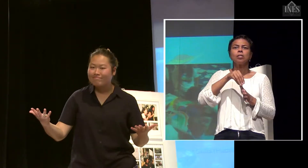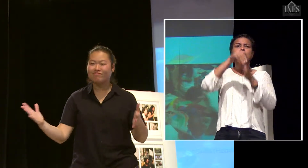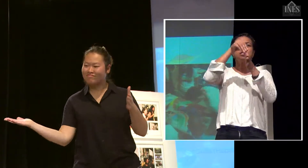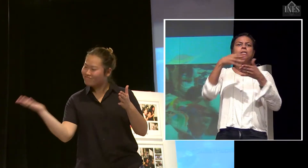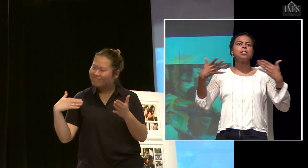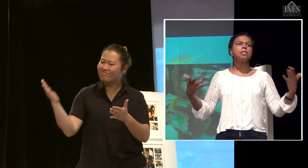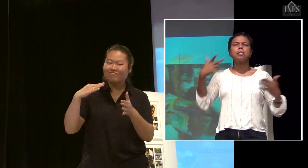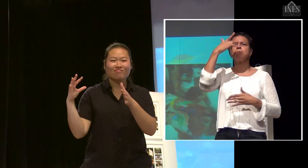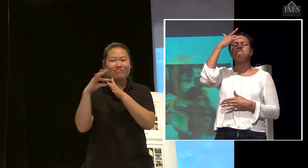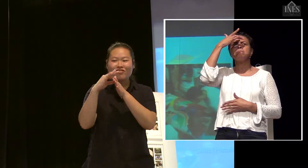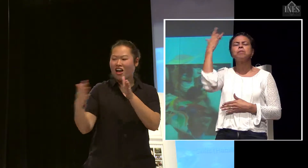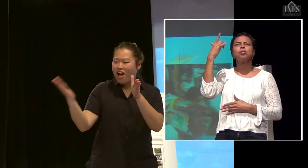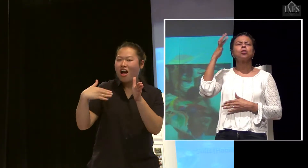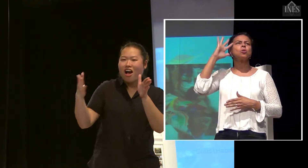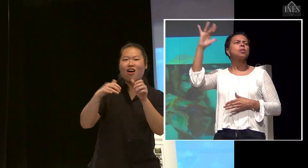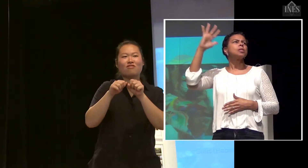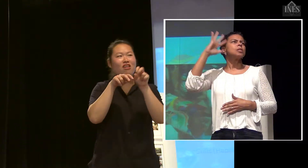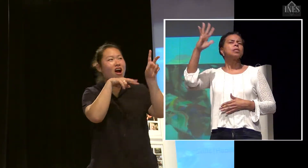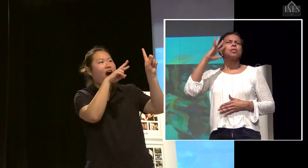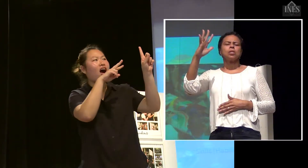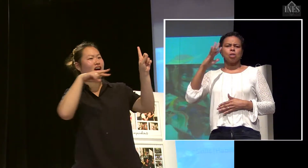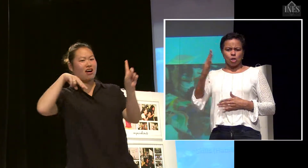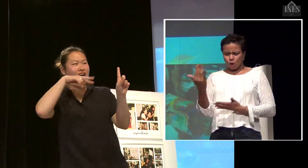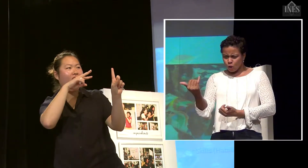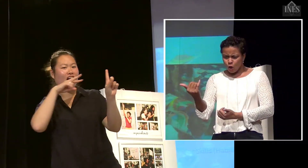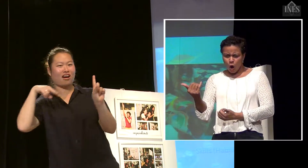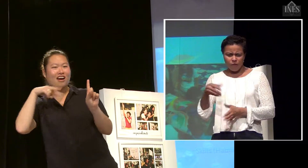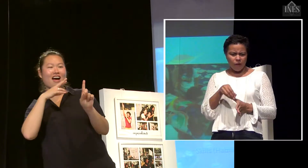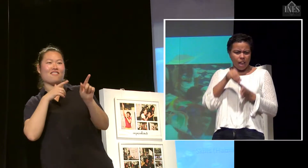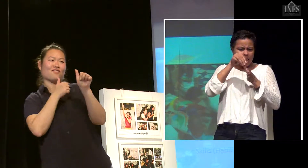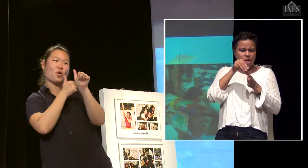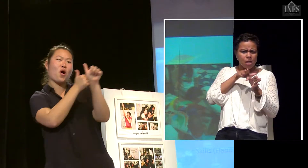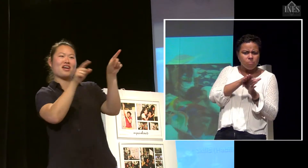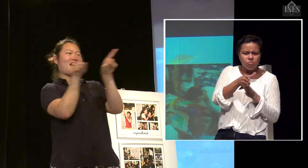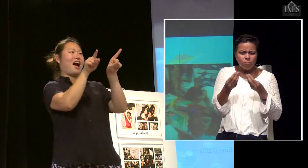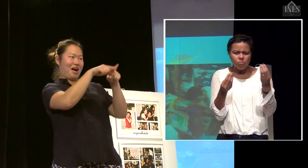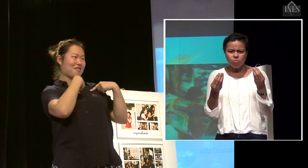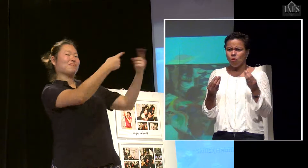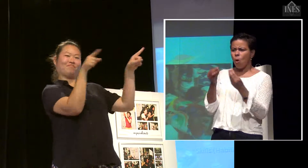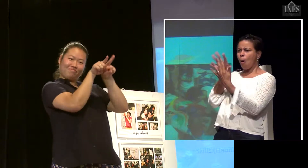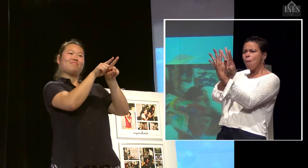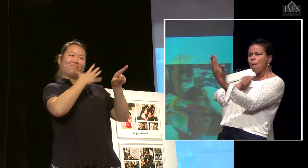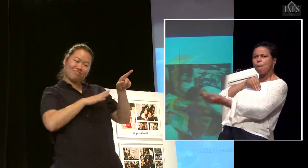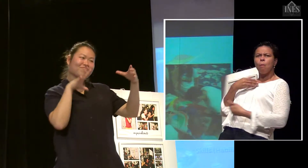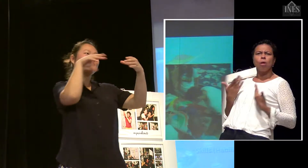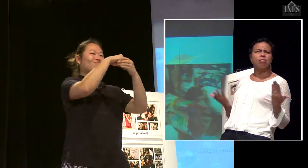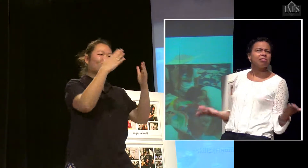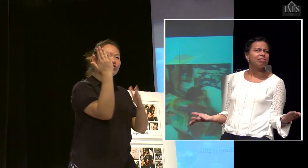jovens liderando outros jovens, pessoas que possam olhar outras pessoas mais velhas que têm